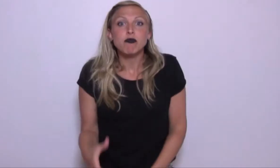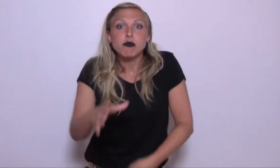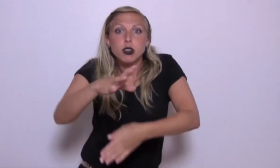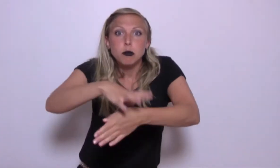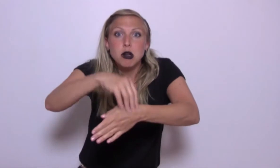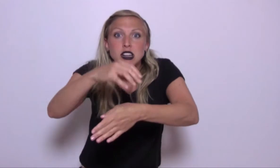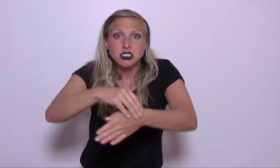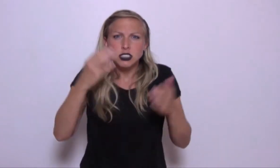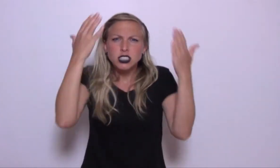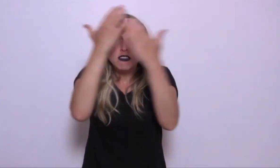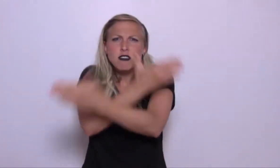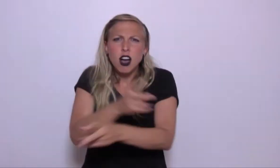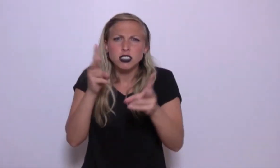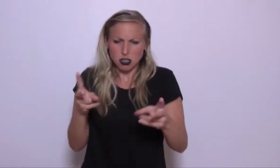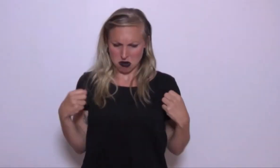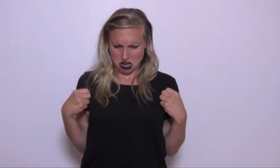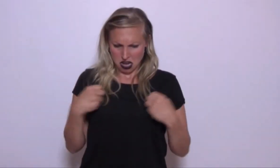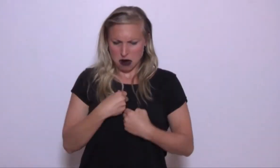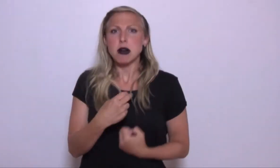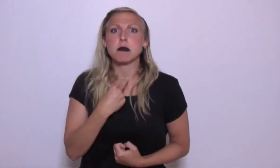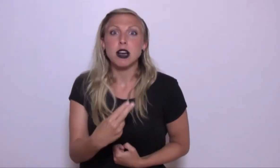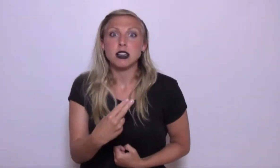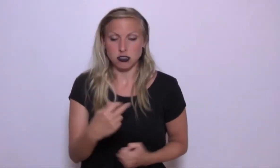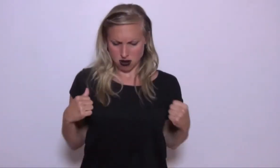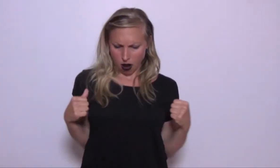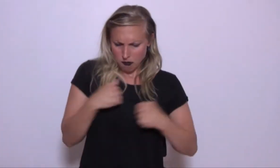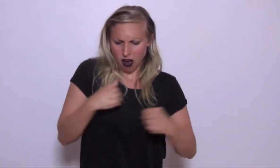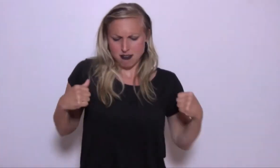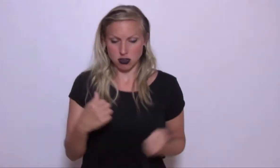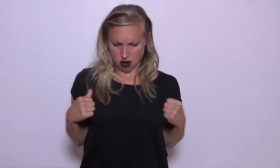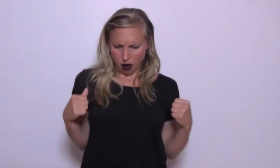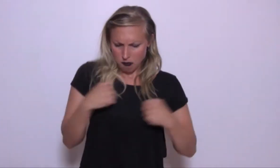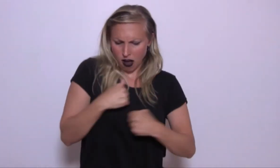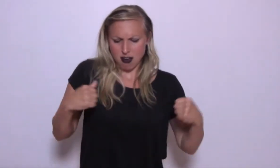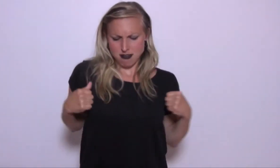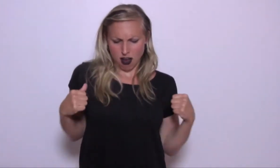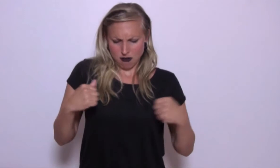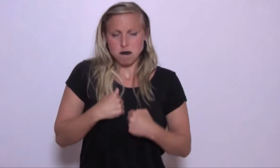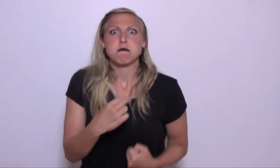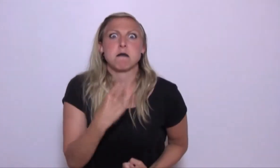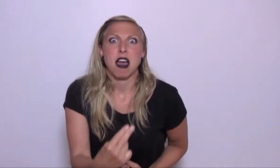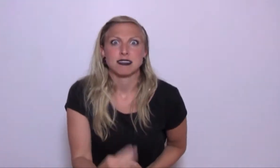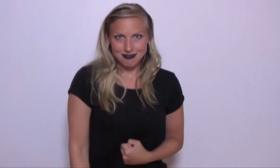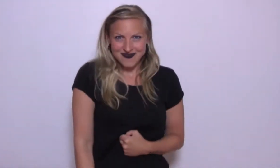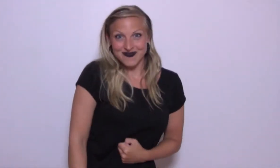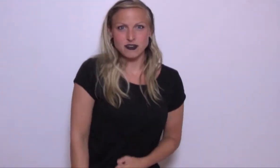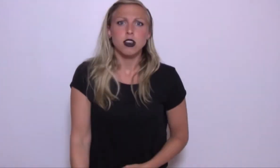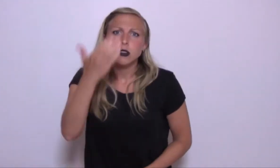Det är bäst som den är svart Liksom kappan på en bräst Kappan, kappan, kappan på en bräst Men du är den som